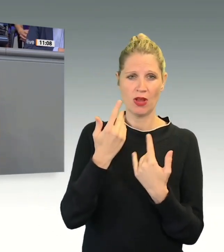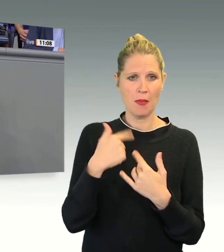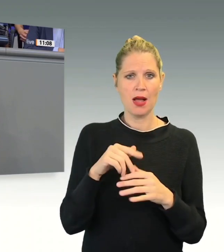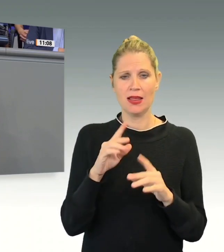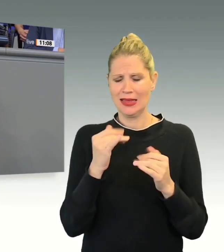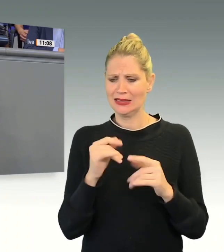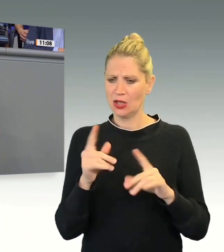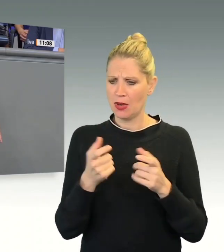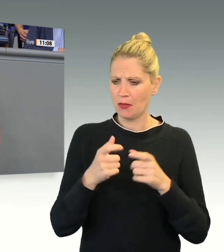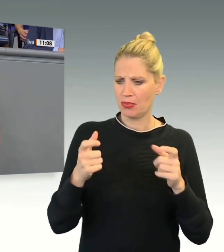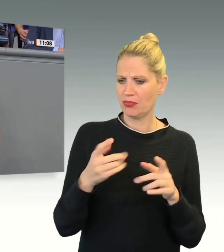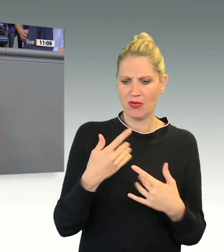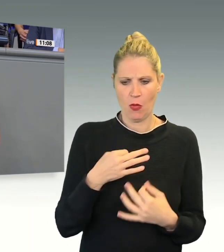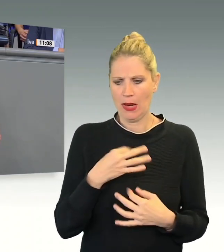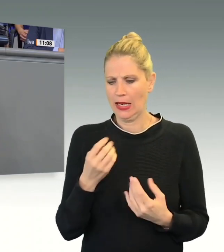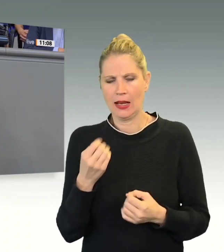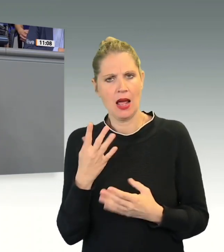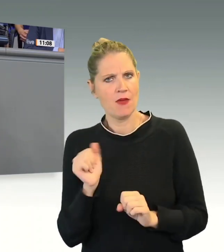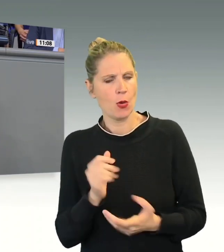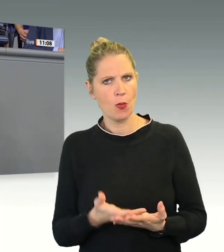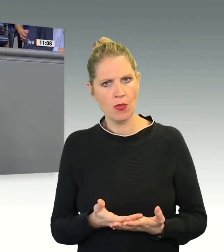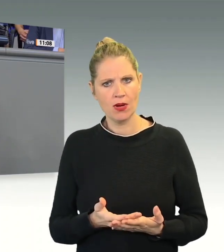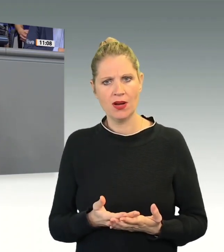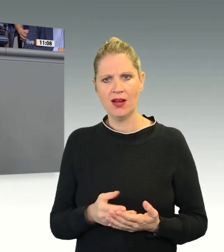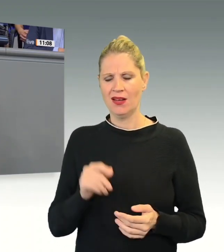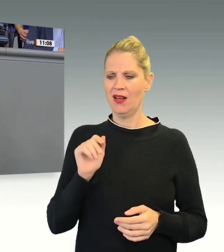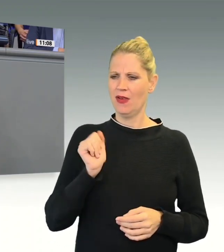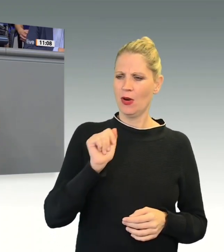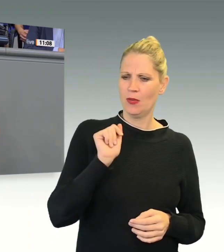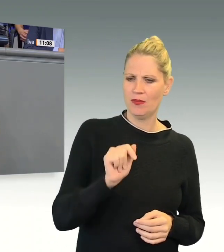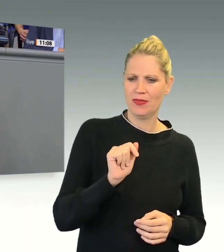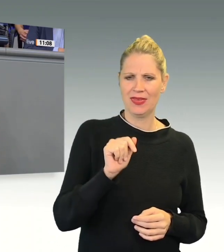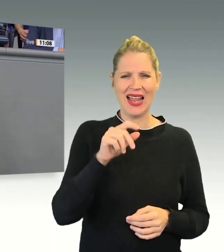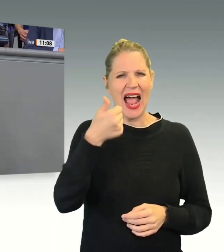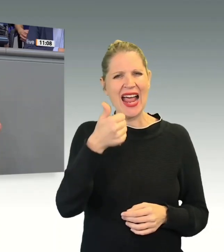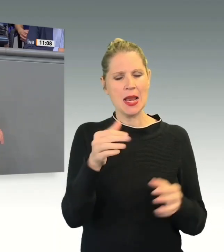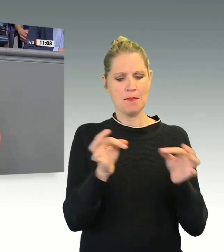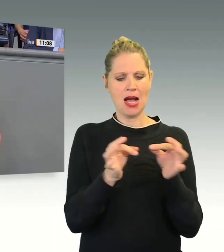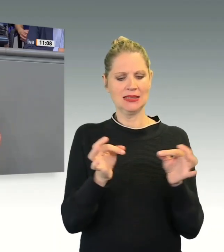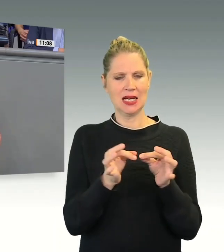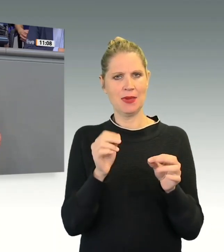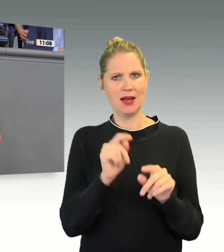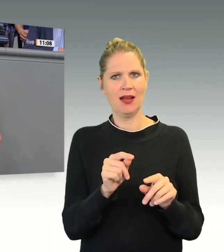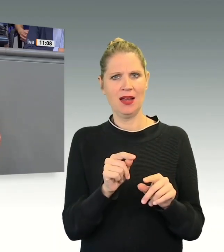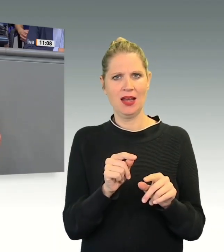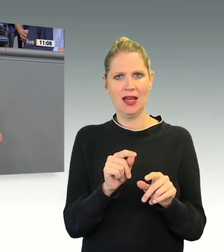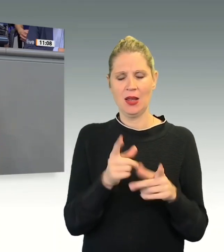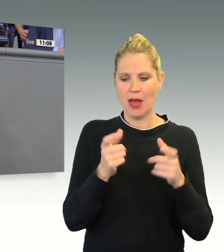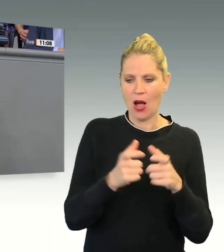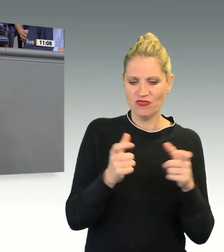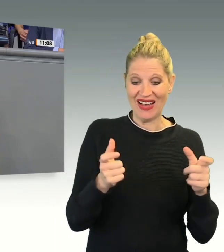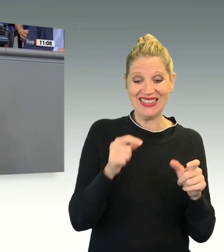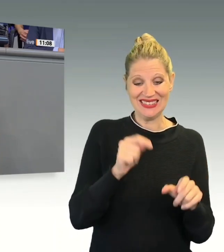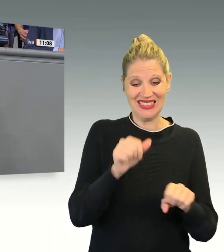gesagt worden aus Ihrer Gesetzesbegründung, ergibt sich auch nicht, warum gerade diese eine isolierte Maßnahme, die Ausweitung dieser rechtsstaatlich umstrittenen Inhaftierung